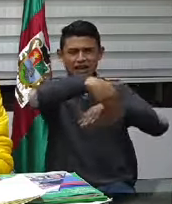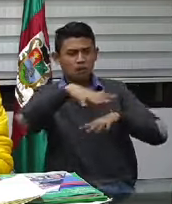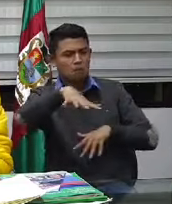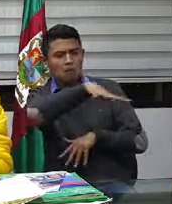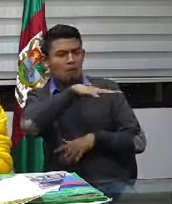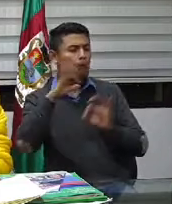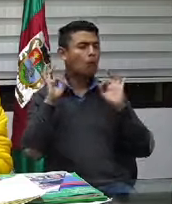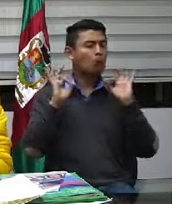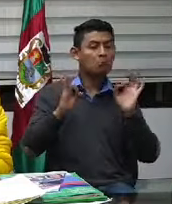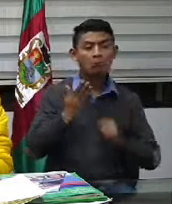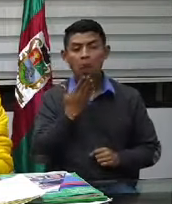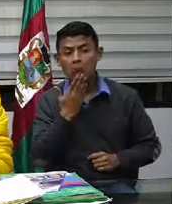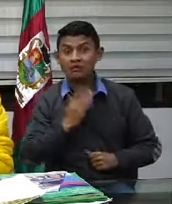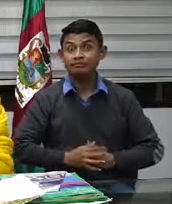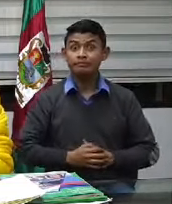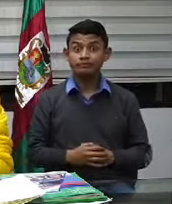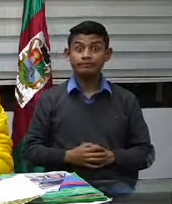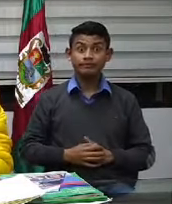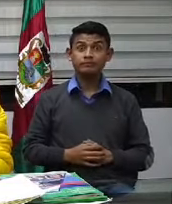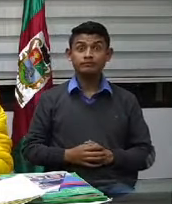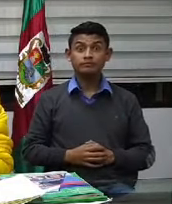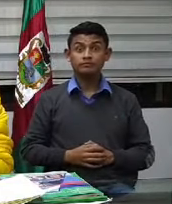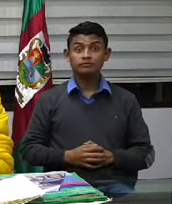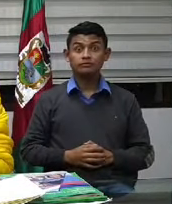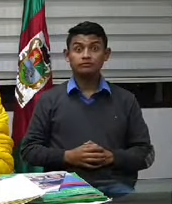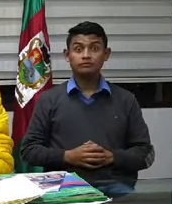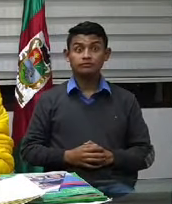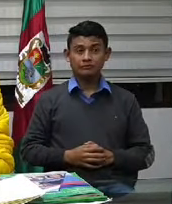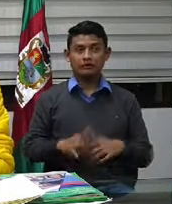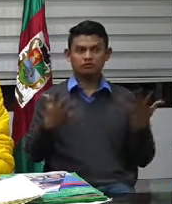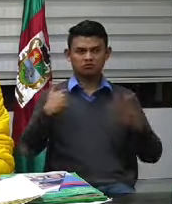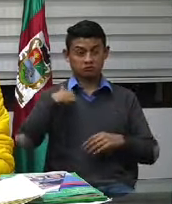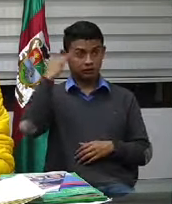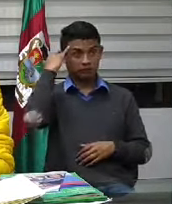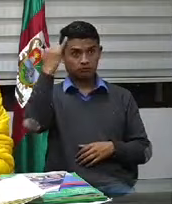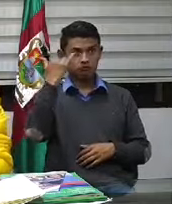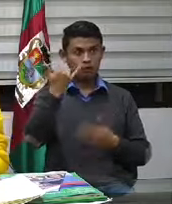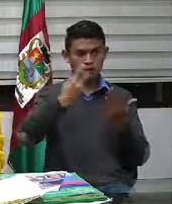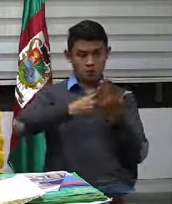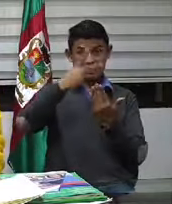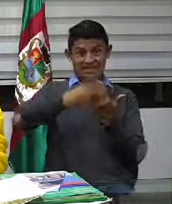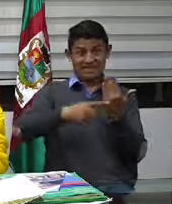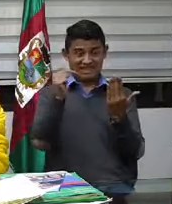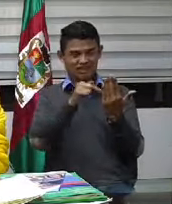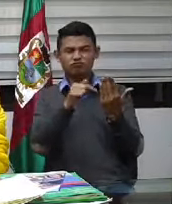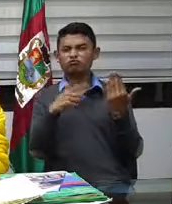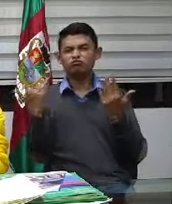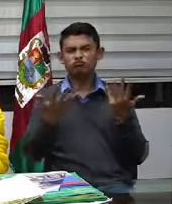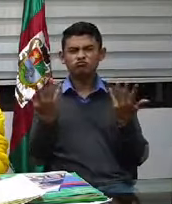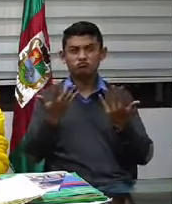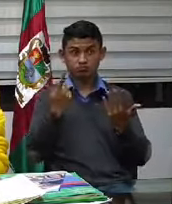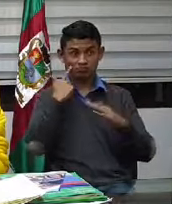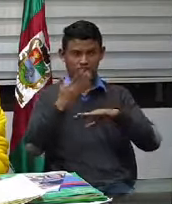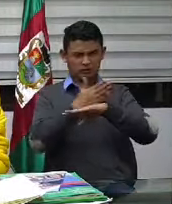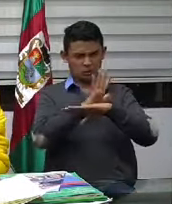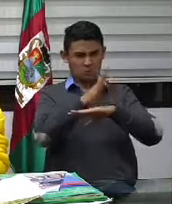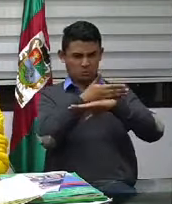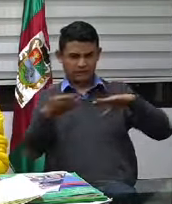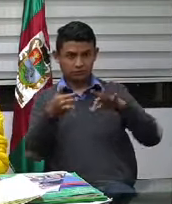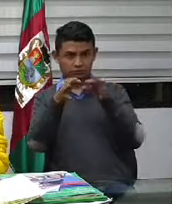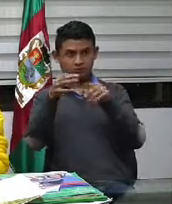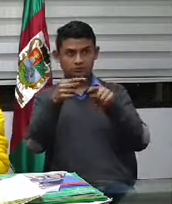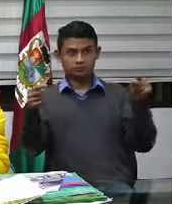proyecto, del cual me referíte, pero aún más y al final también, hay un proyecto en el que tienen que ver y que está participando un grupo de